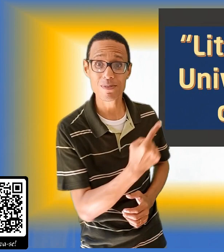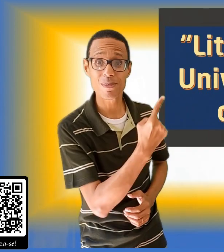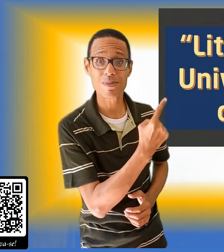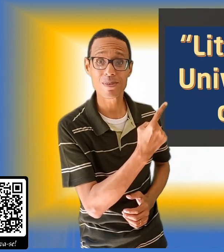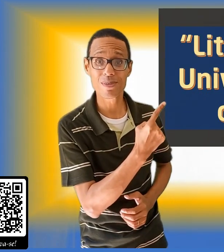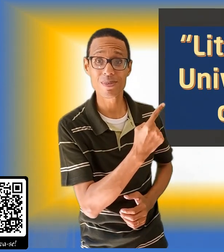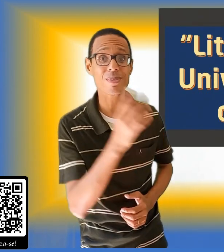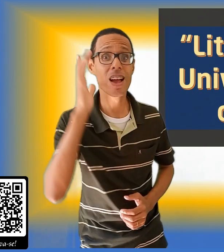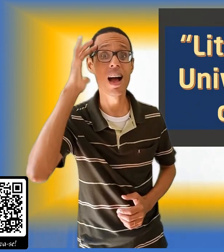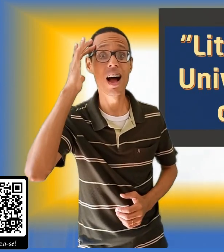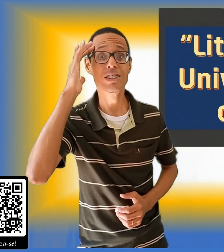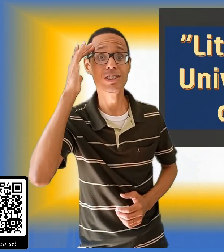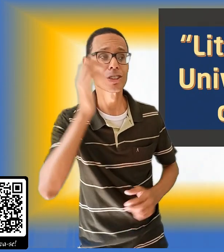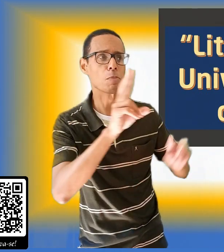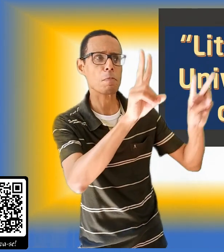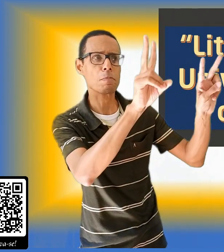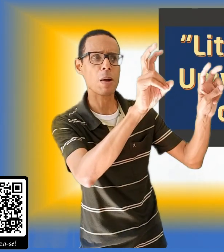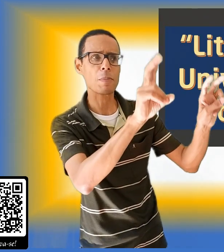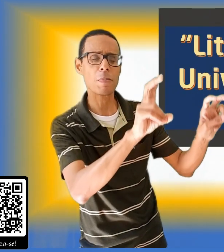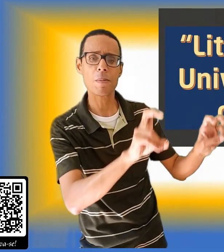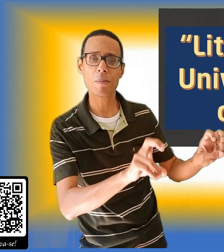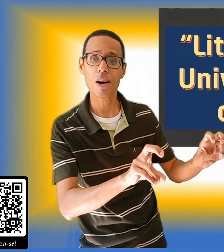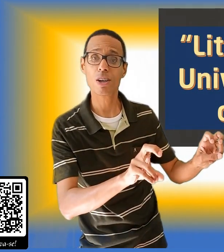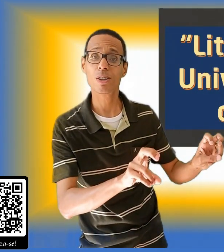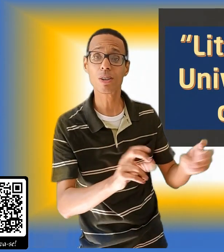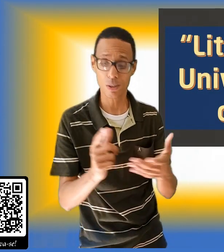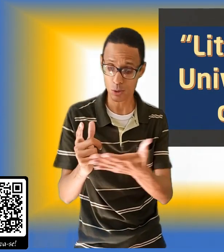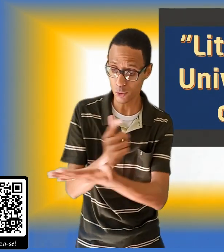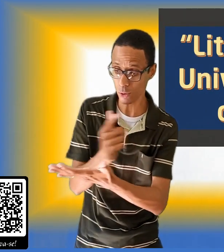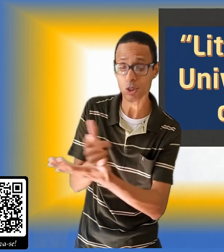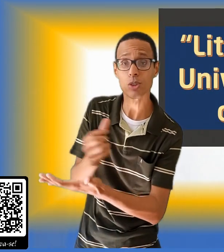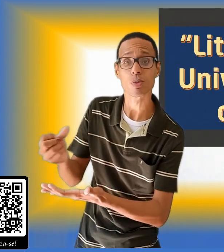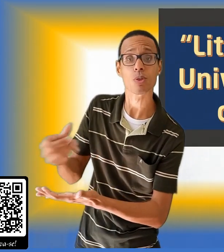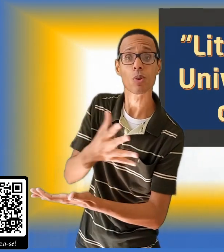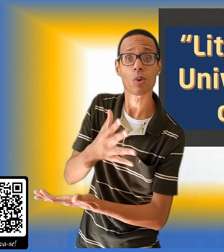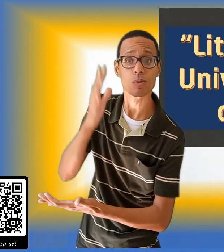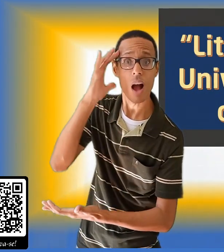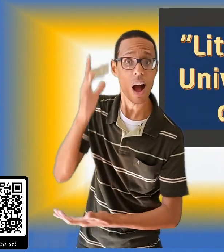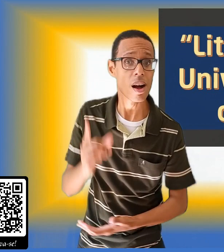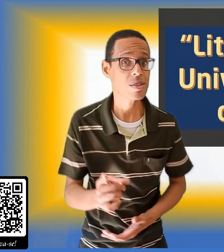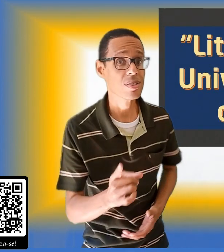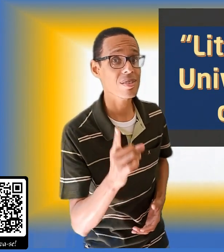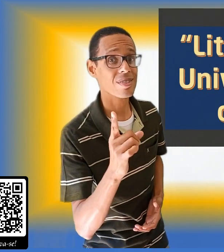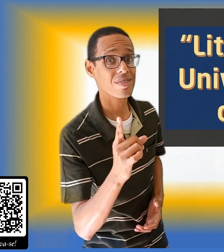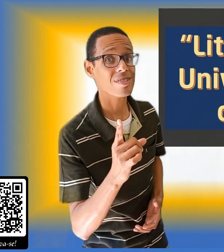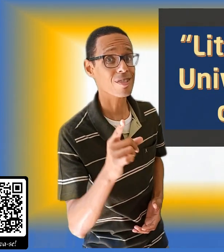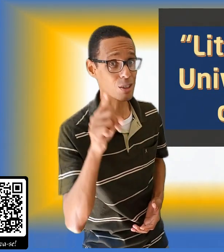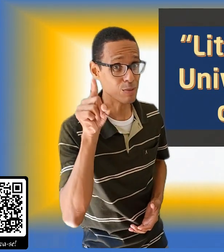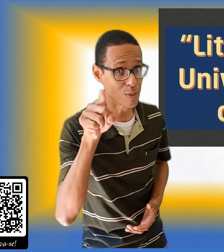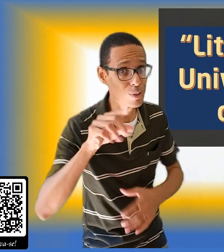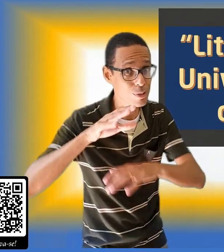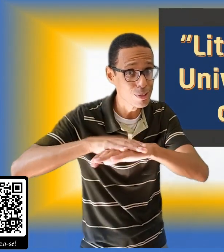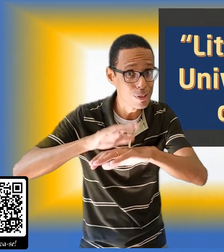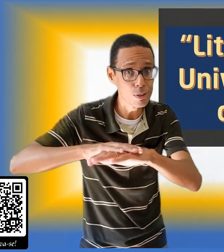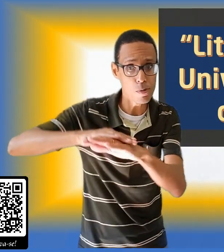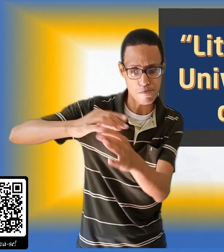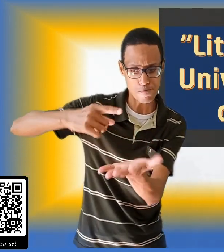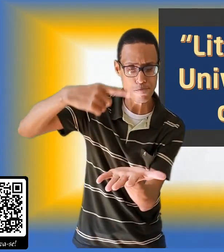E aí? O que achou dos títulos? O que achou do novo livro? Já marque em sua